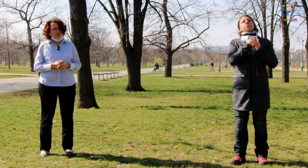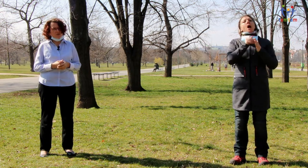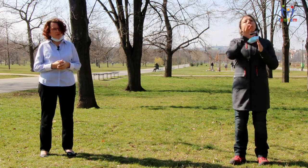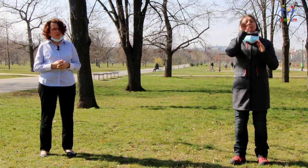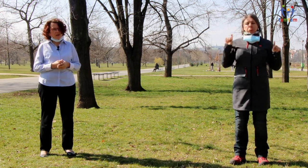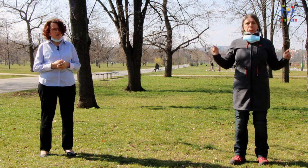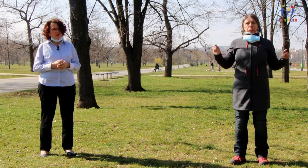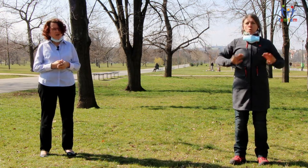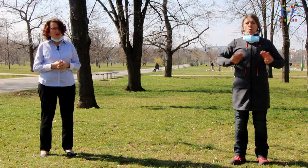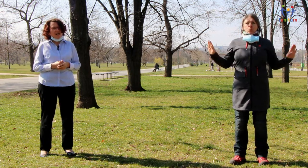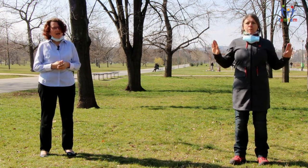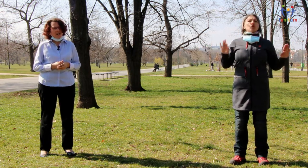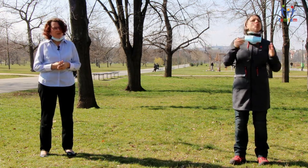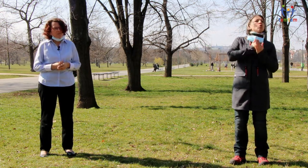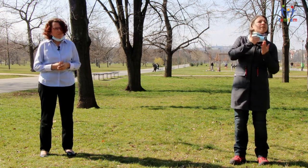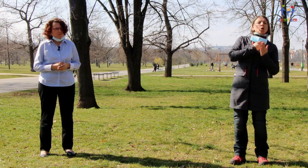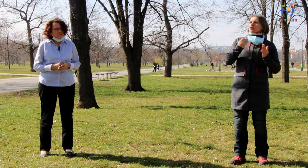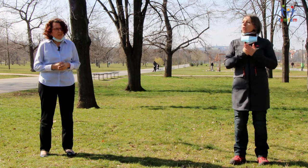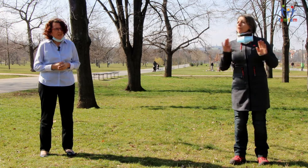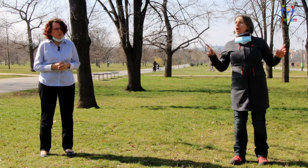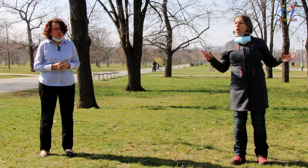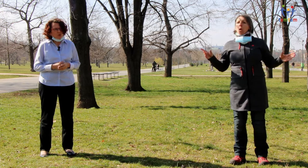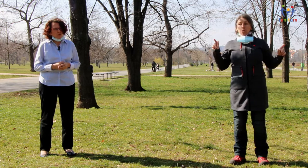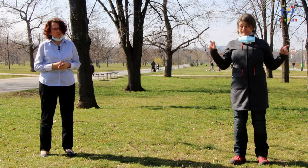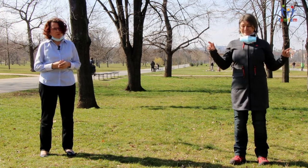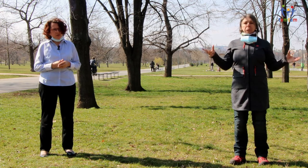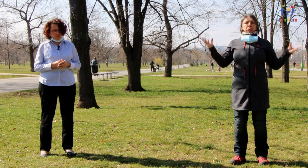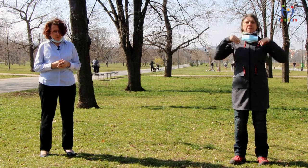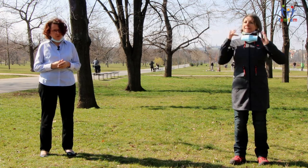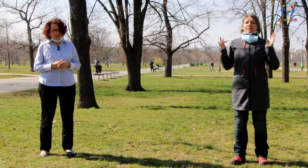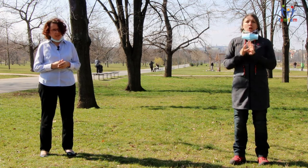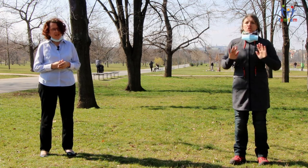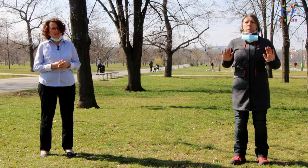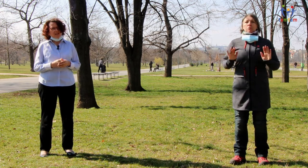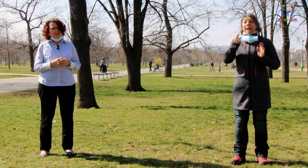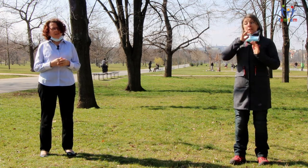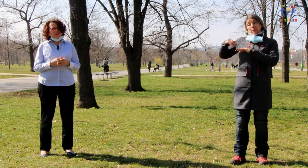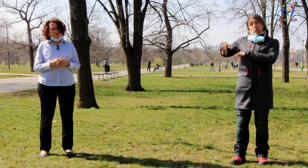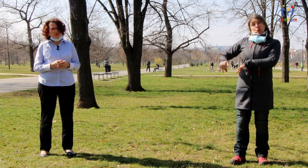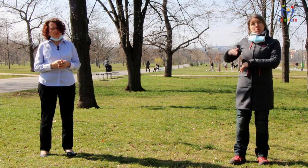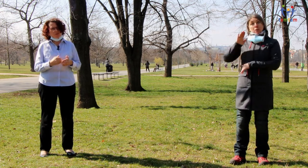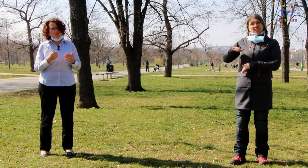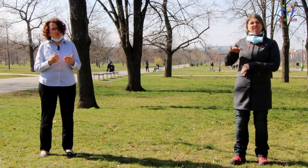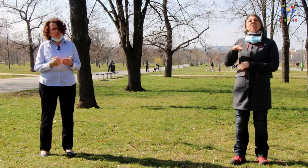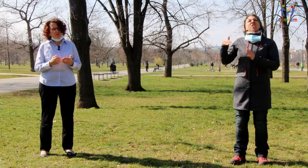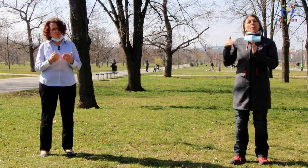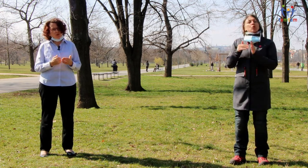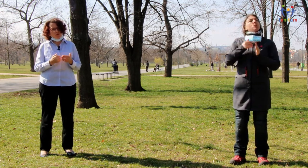co je nového. A pokud jsou děti přítomné, je potřeba s nimi mluvit o tom,